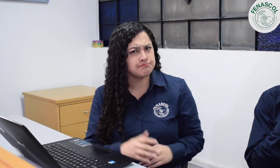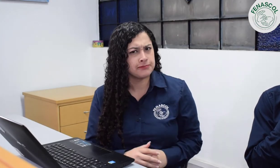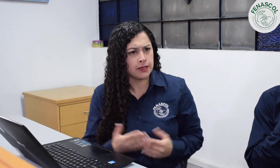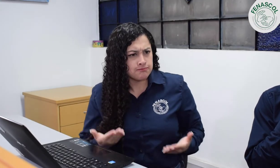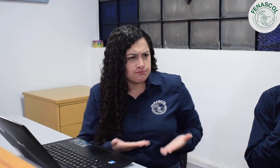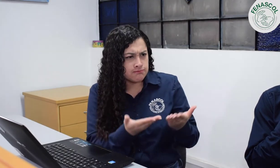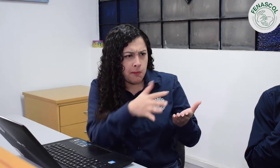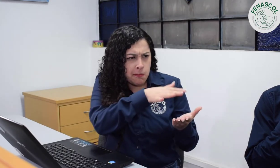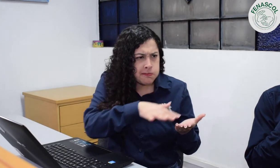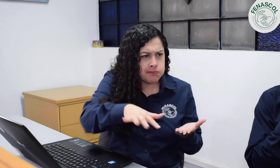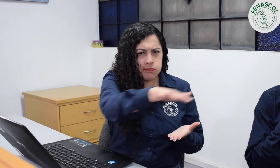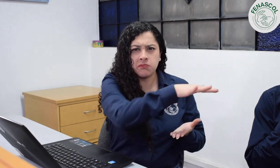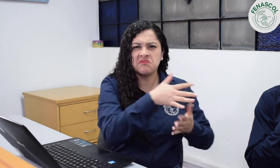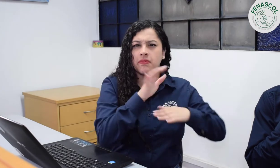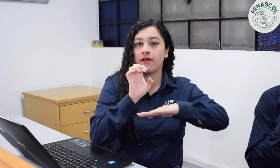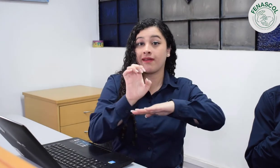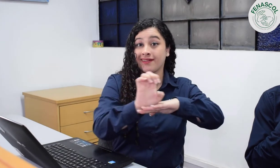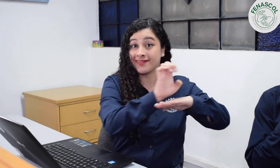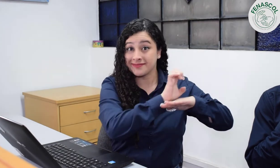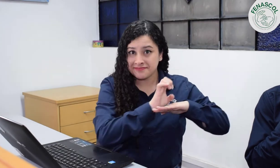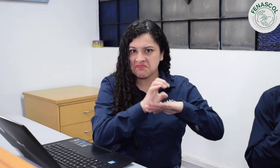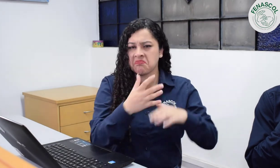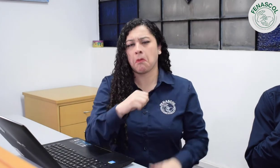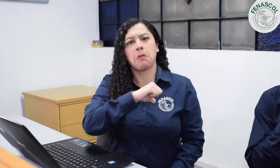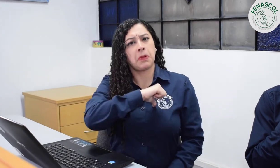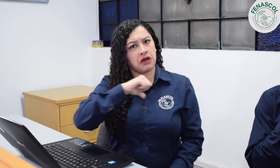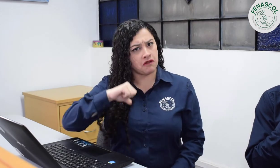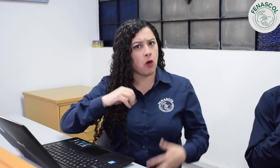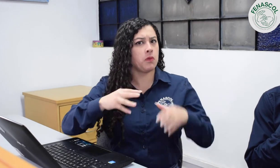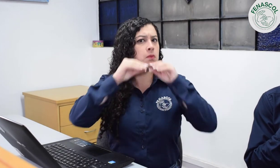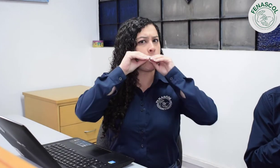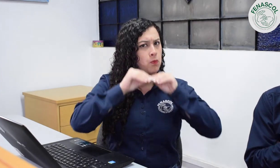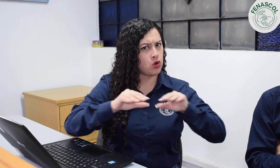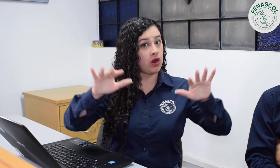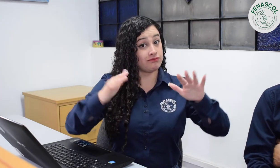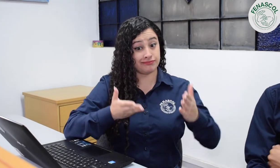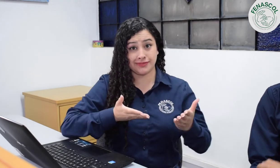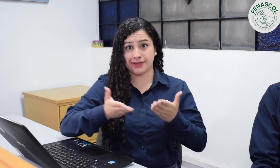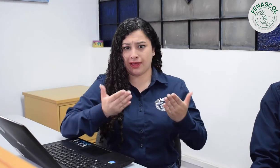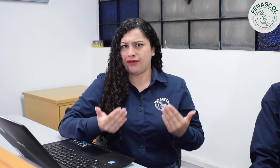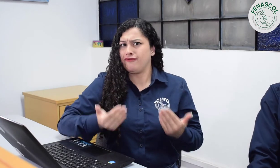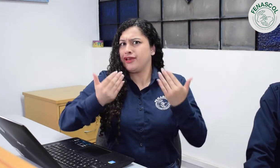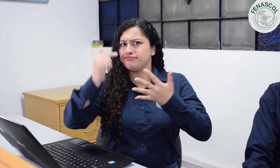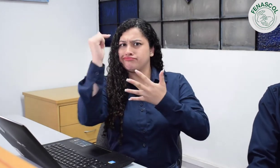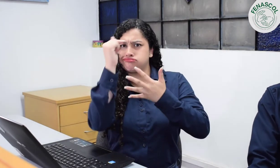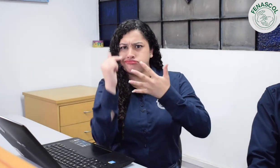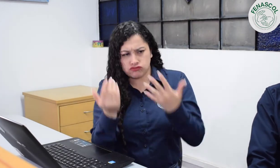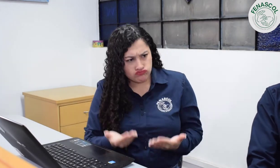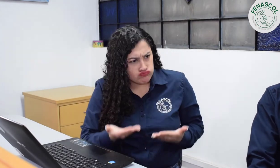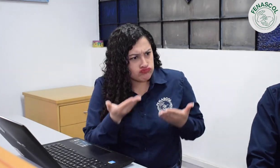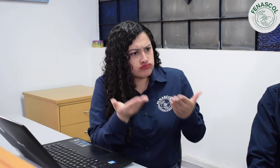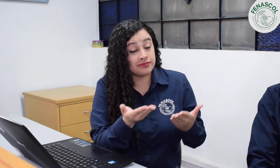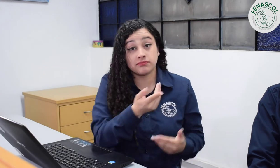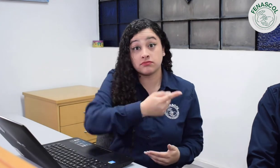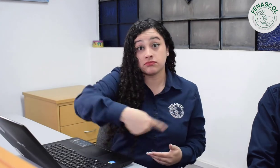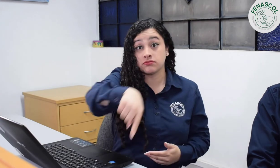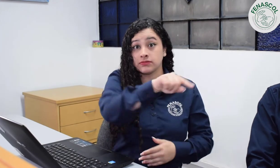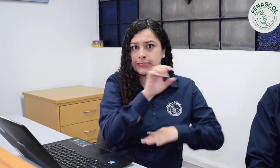están en armonía con su misión y sus objetivos, permitiendo que las entidades públicas y privadas abran espacios